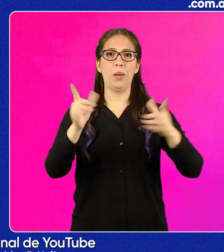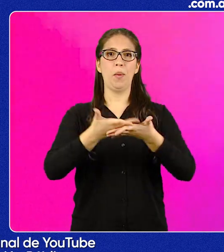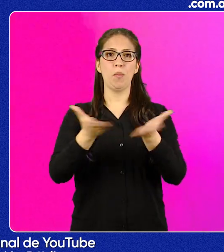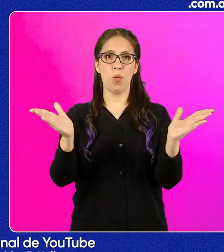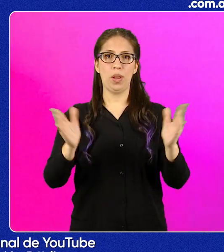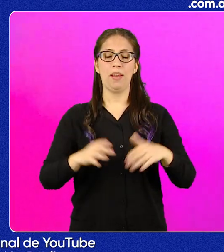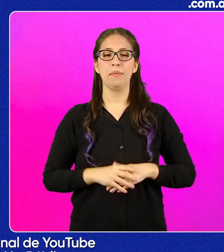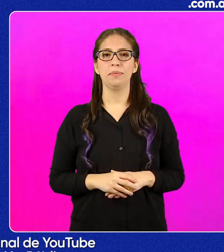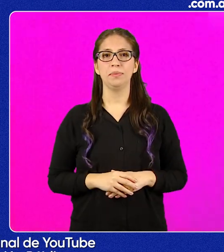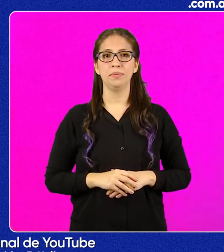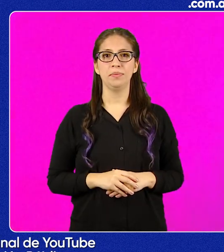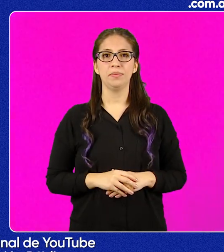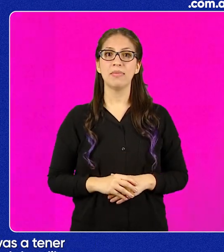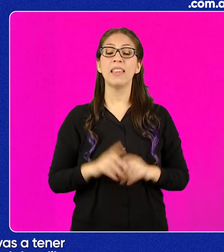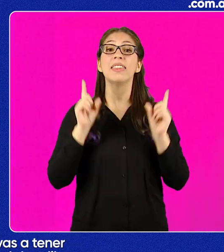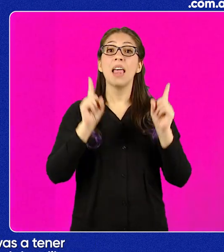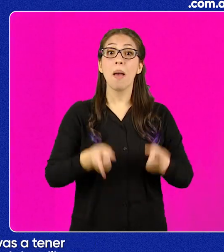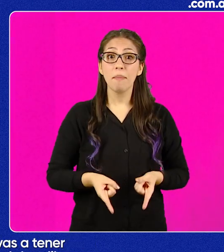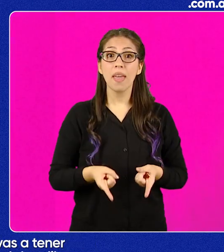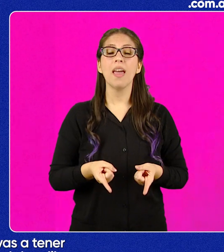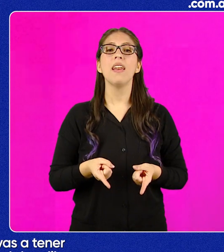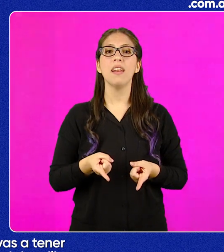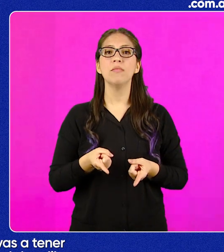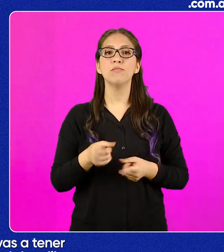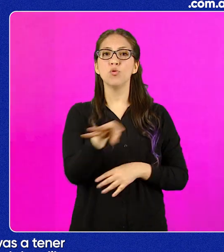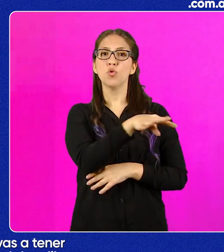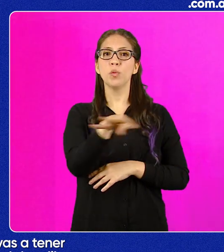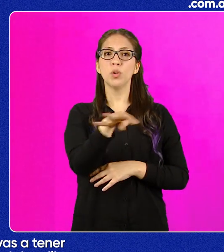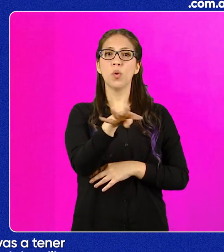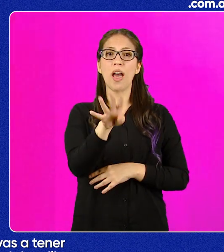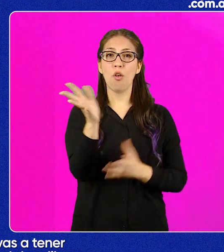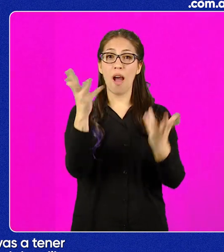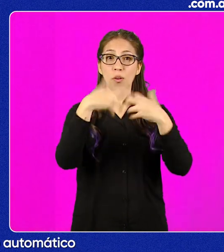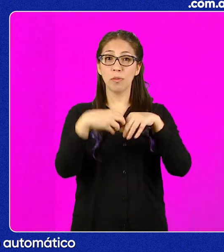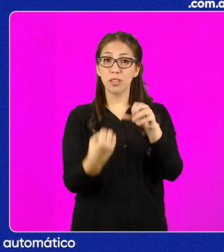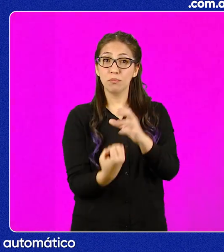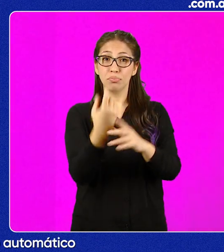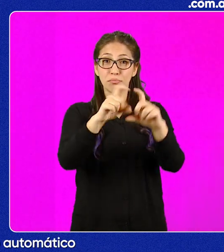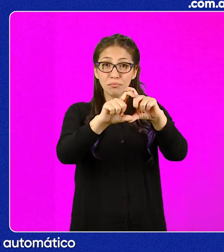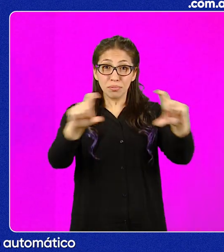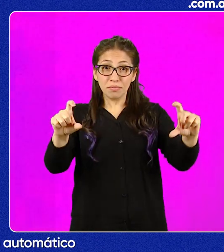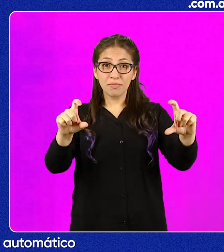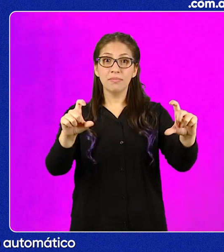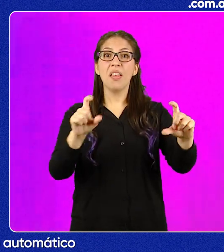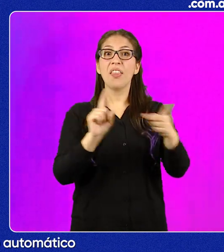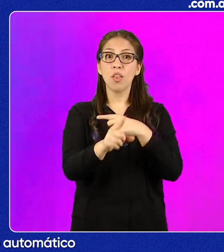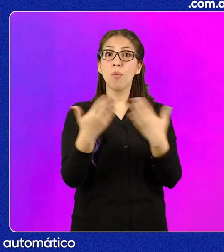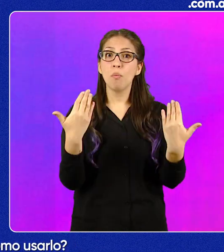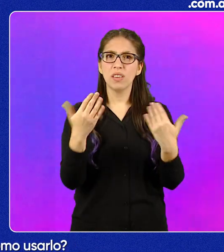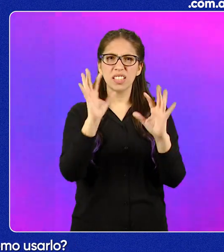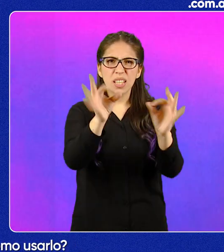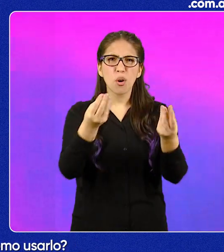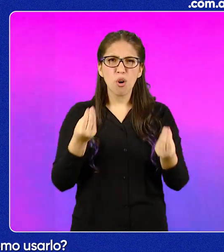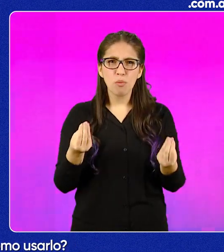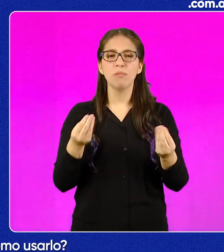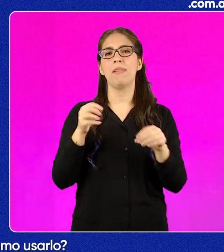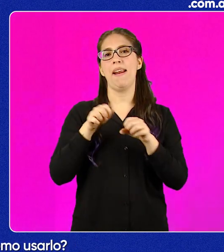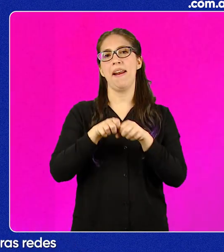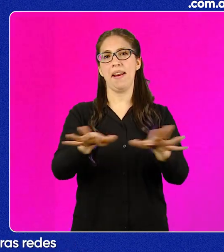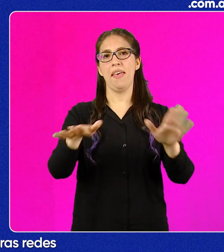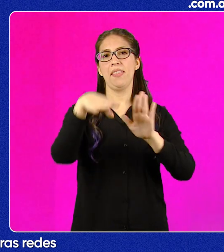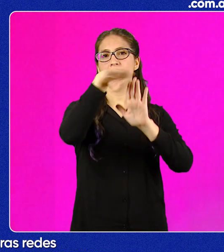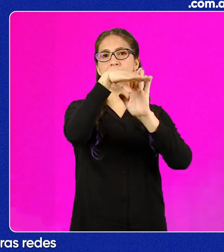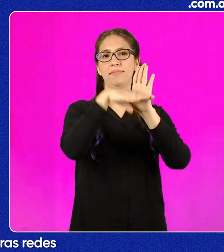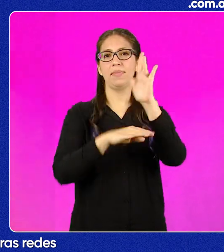YouTube de la Televisión Pública. También vas a tener la posibilidad de utilizar su titulado automático en directo. ¿Sabés cómo usarlo?